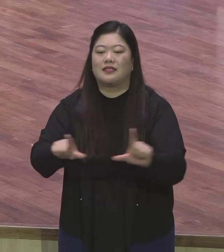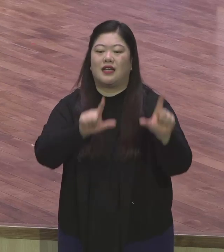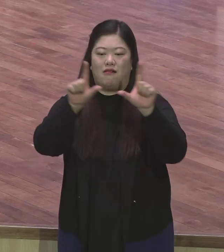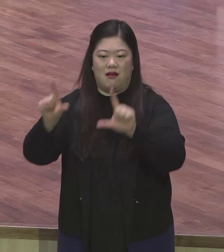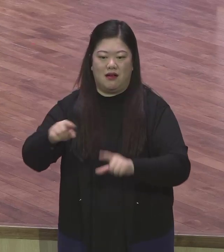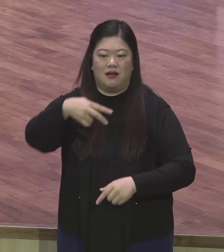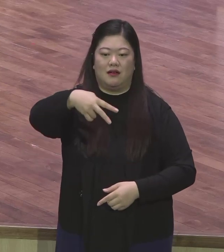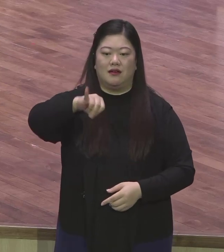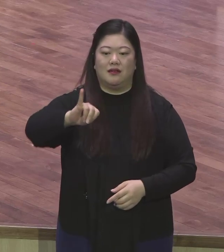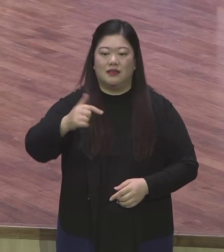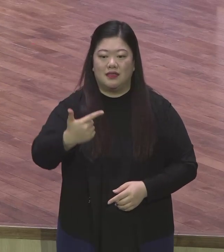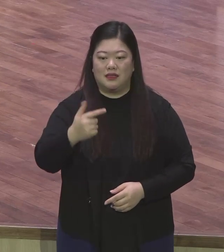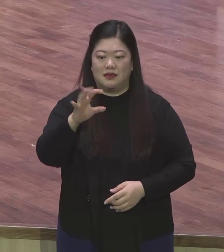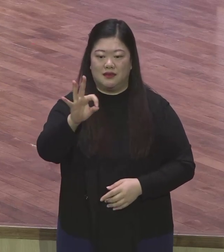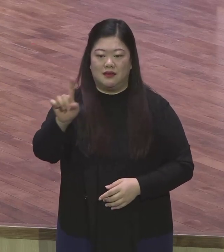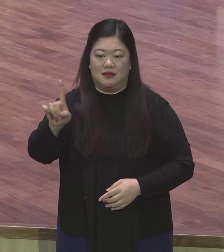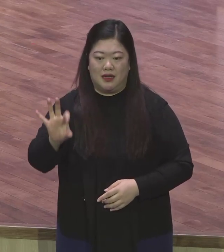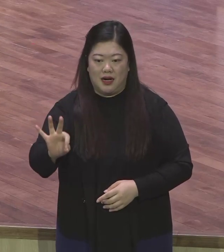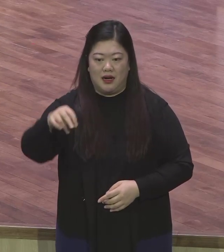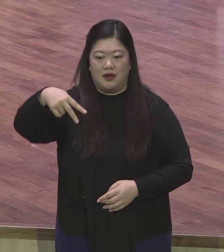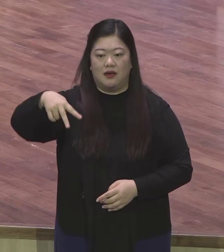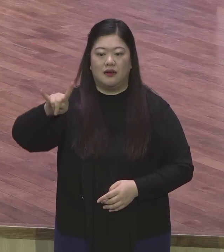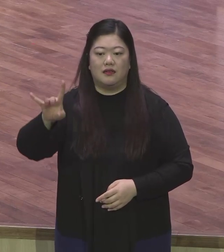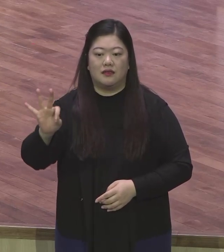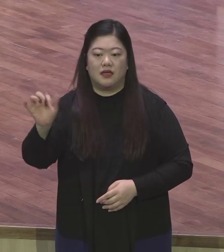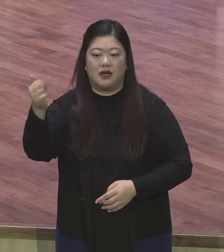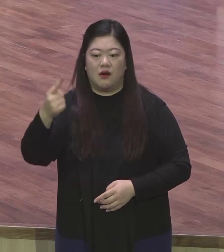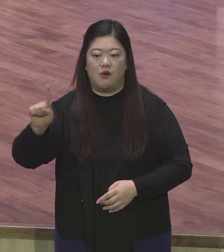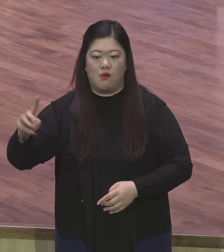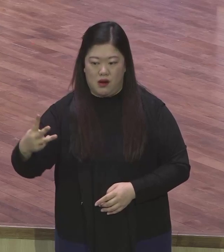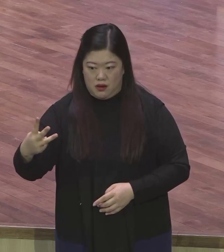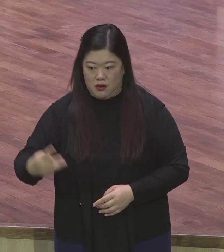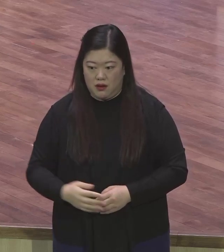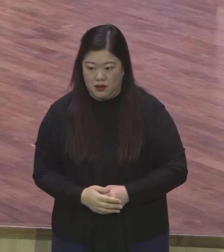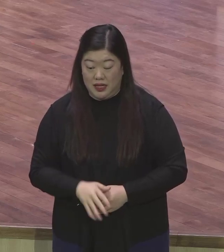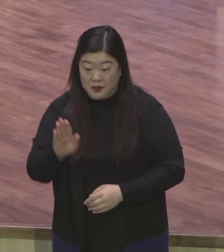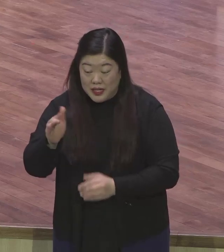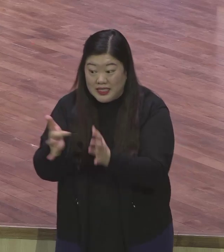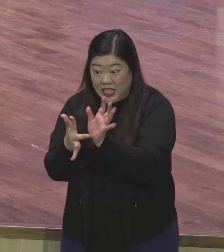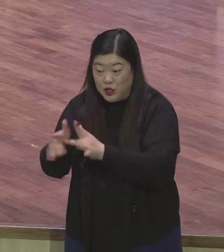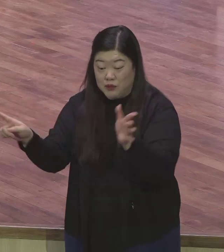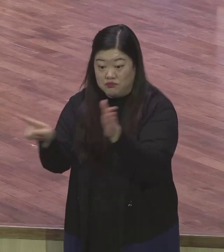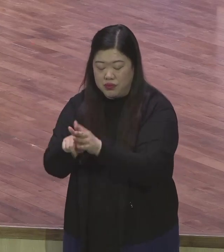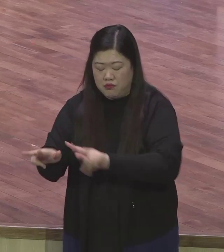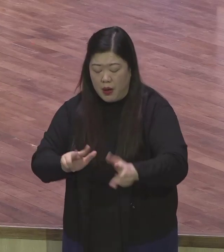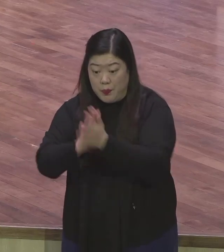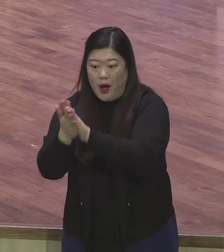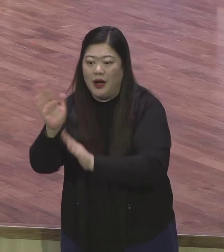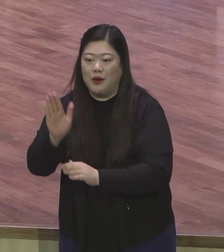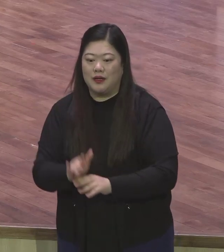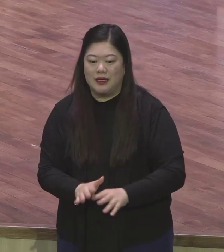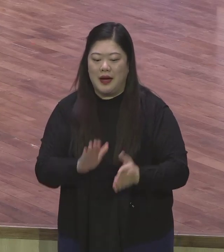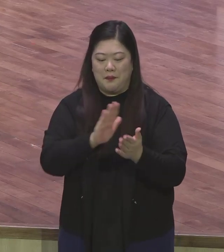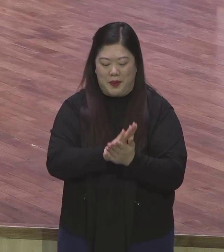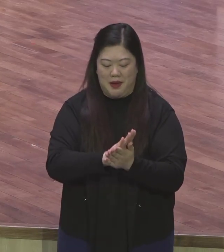옛틀을 깨고 조금씩 조금씩 변화 매일 매일 조금씩 변화되어 가는 겁니다 이게 신앙생활이에요 하나 한 번에 그냥